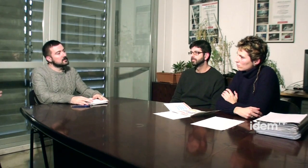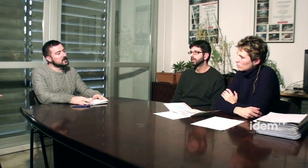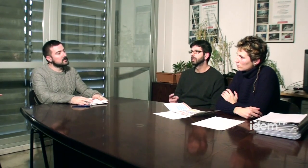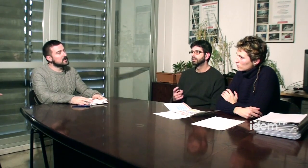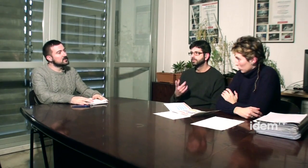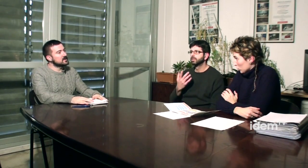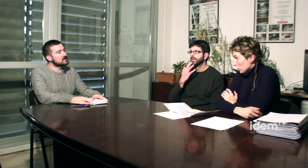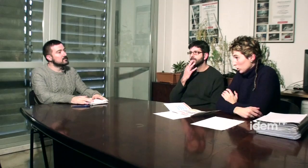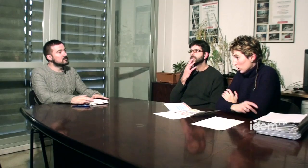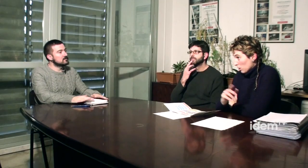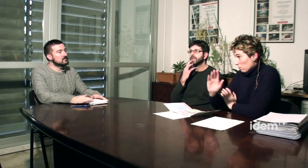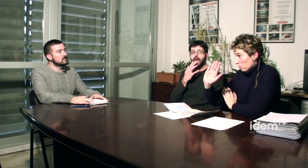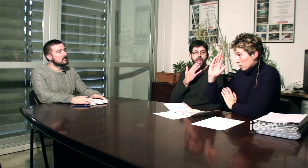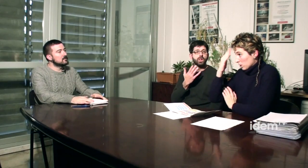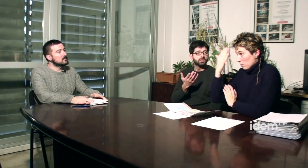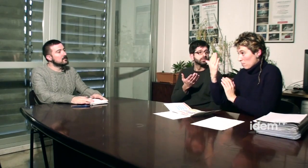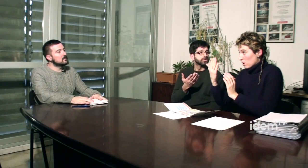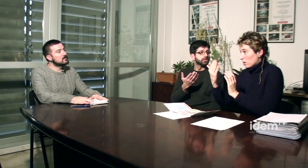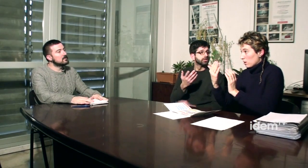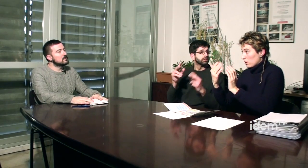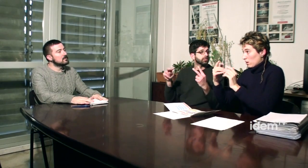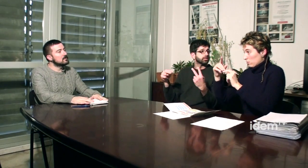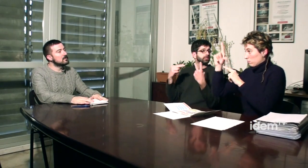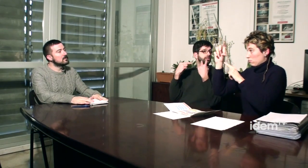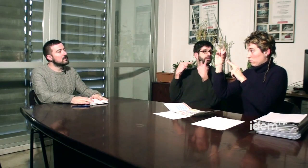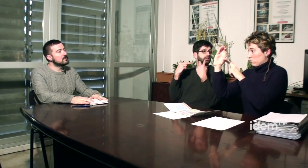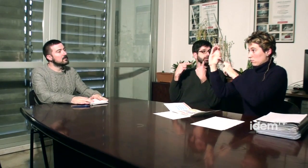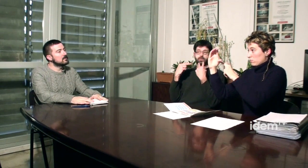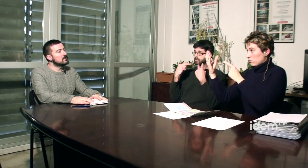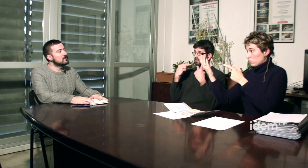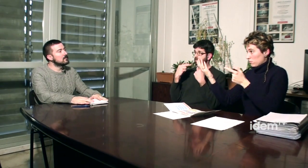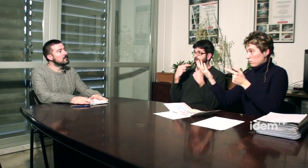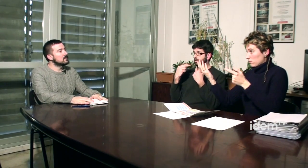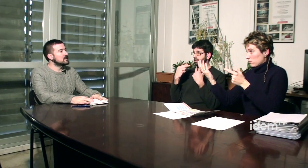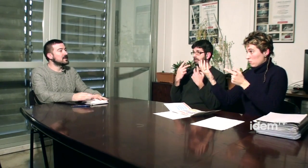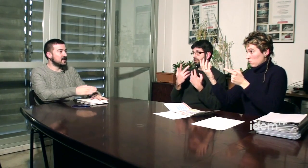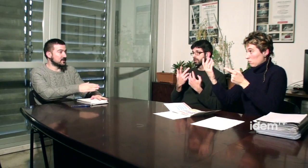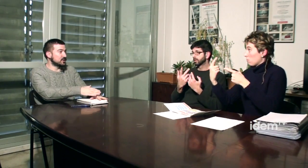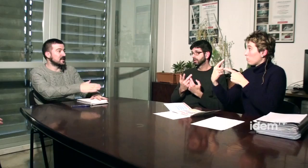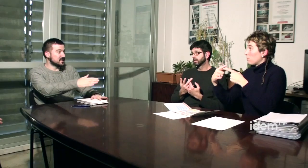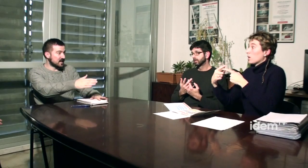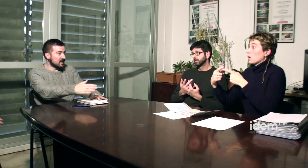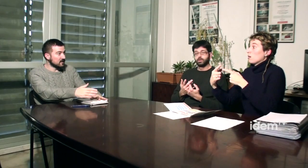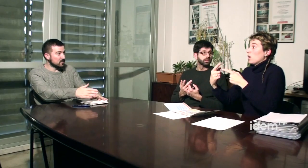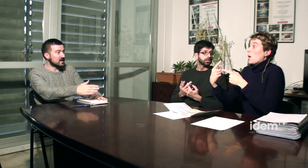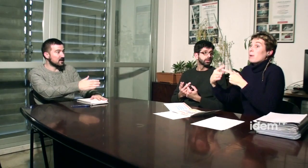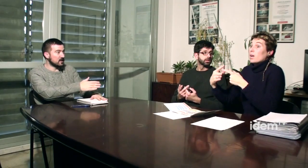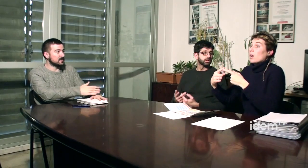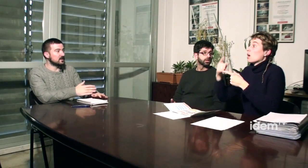pregunta que us faria no sí sí o sigui és el problema tant en la societat en general com en el col·lectiu